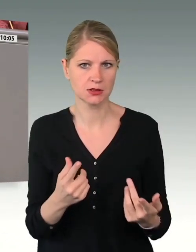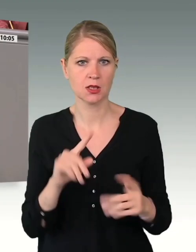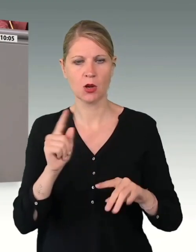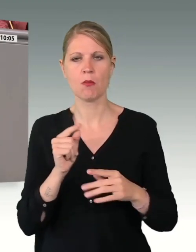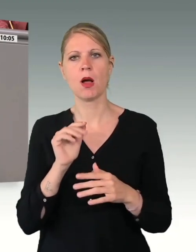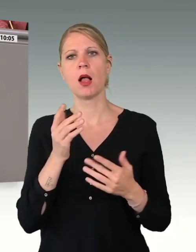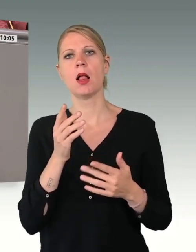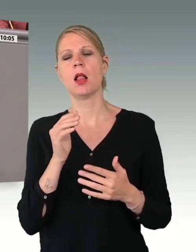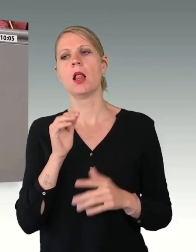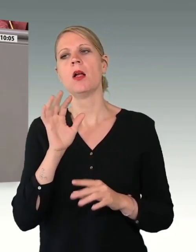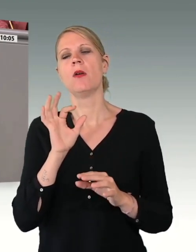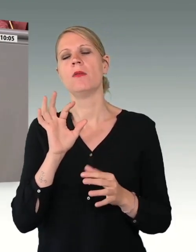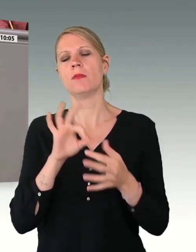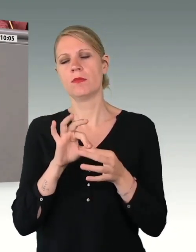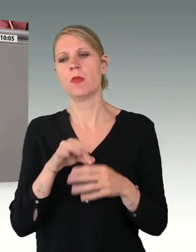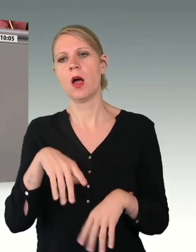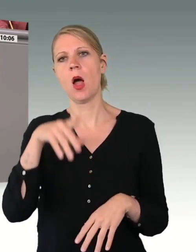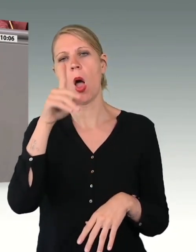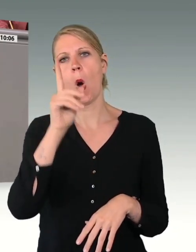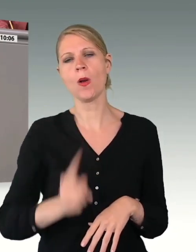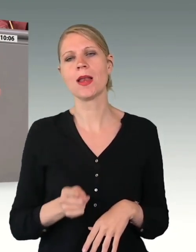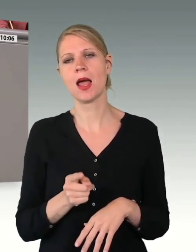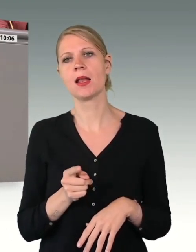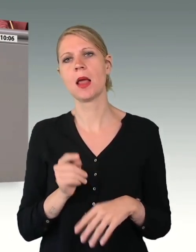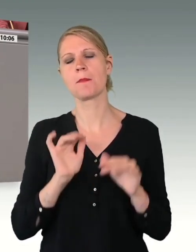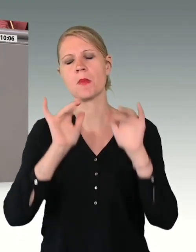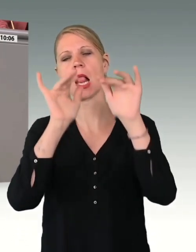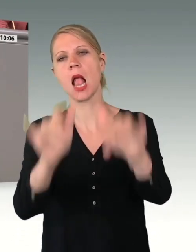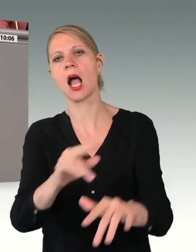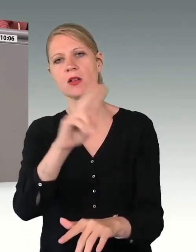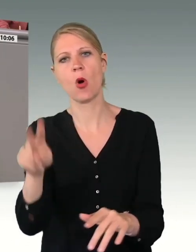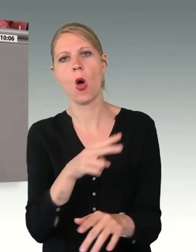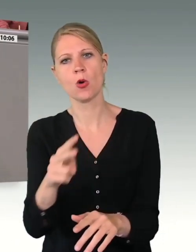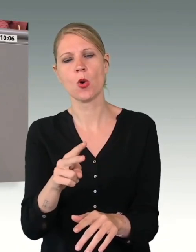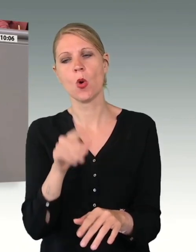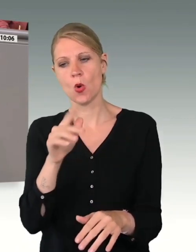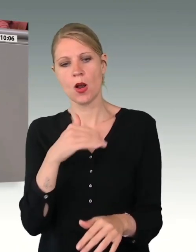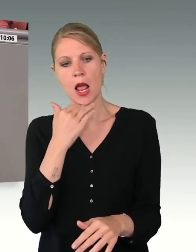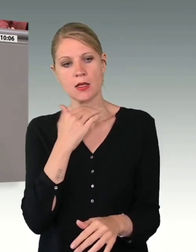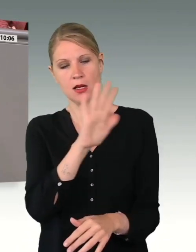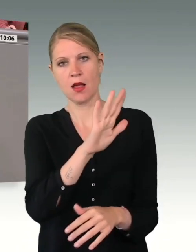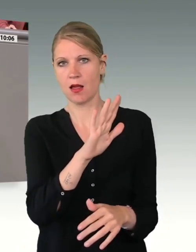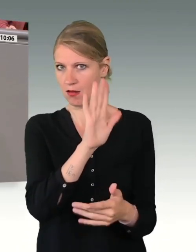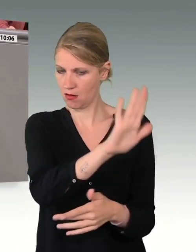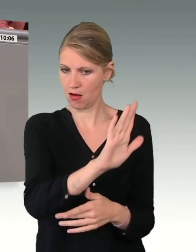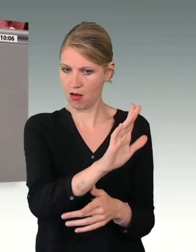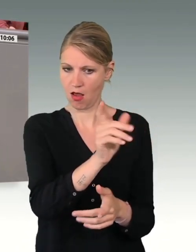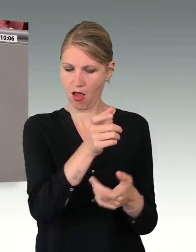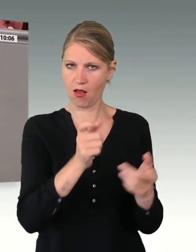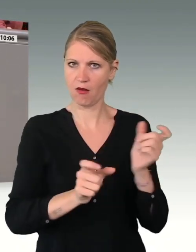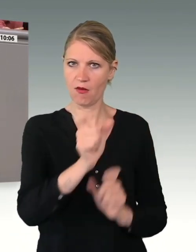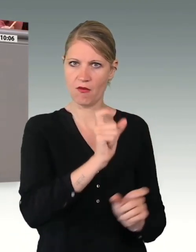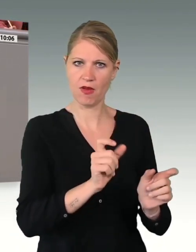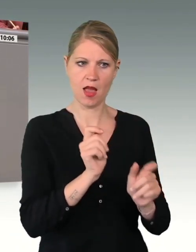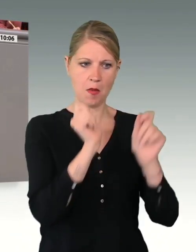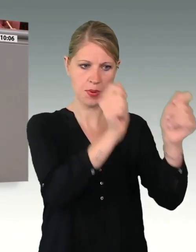Milliarden Euro aufsetzen. Nachzulesen in dem Bericht der Wehrbeauftragten, lieber Herr Kollege. Aber okay,